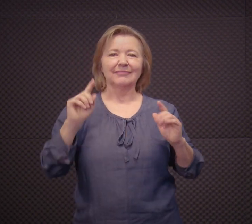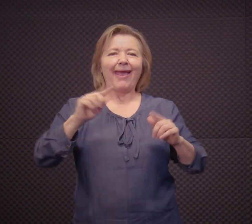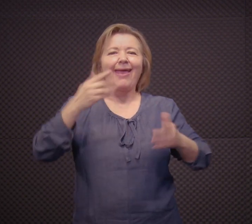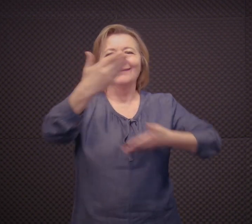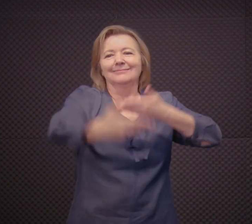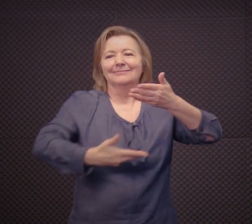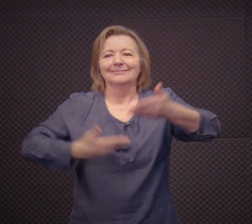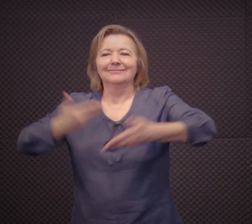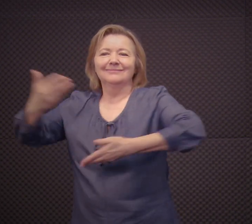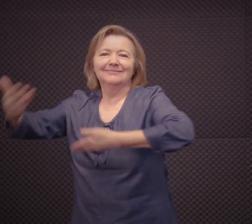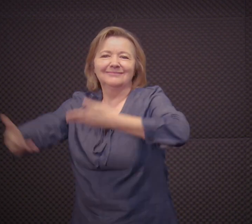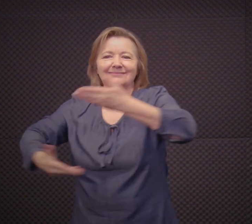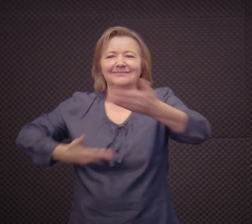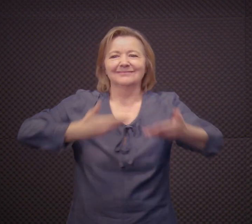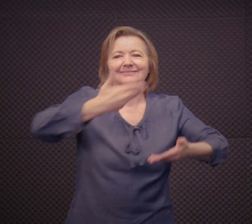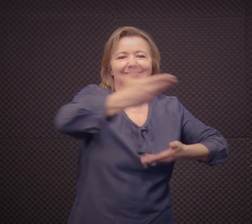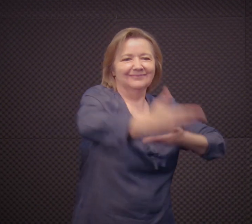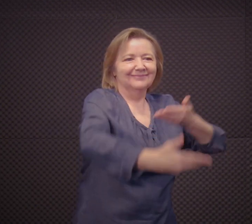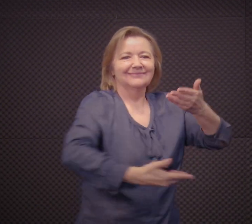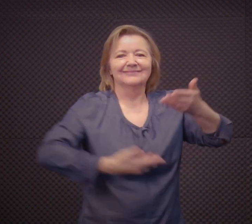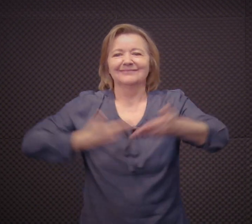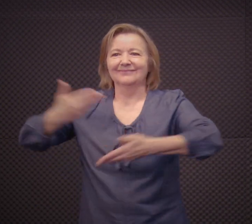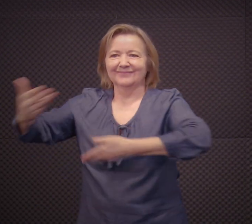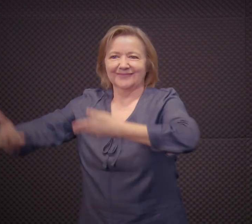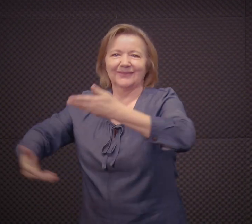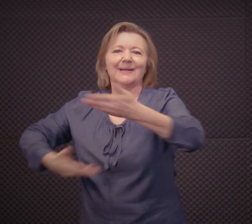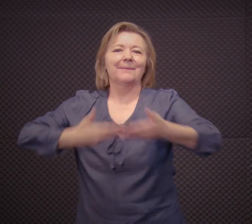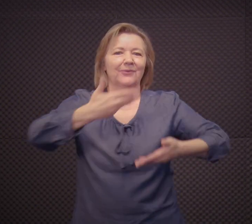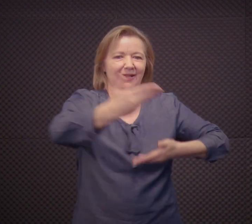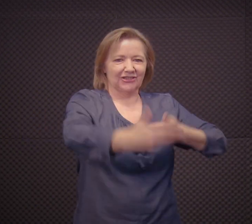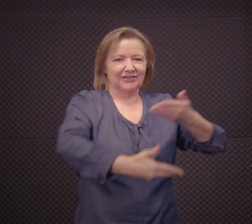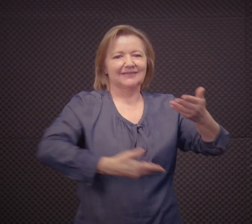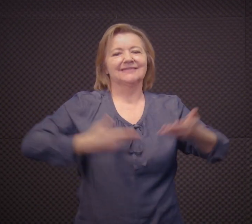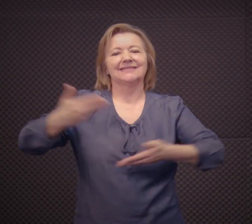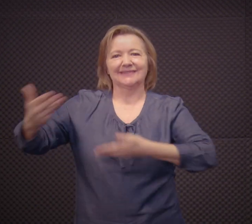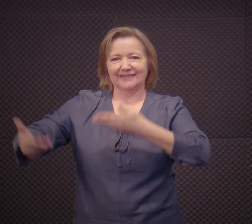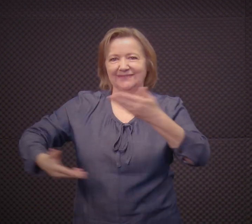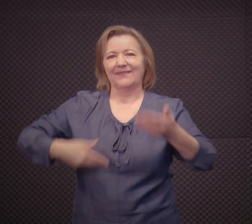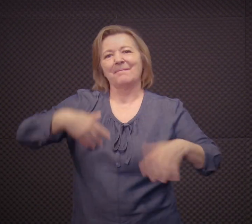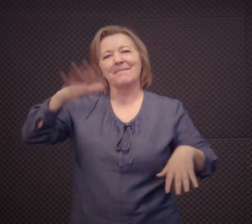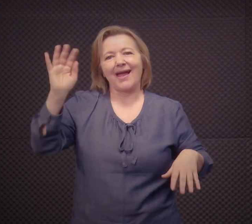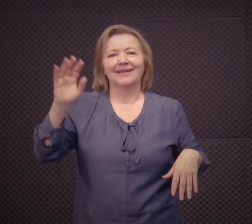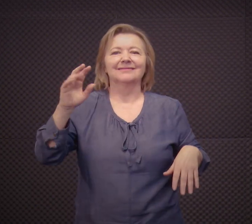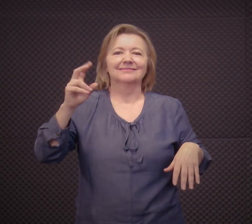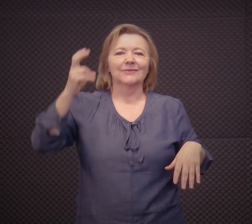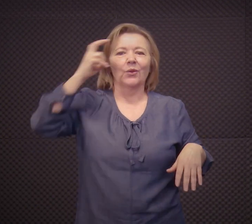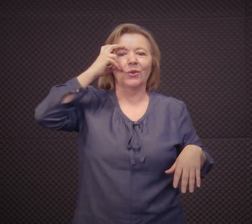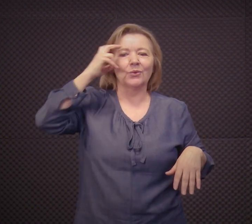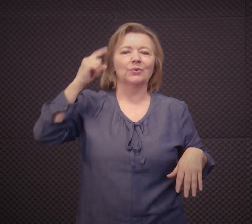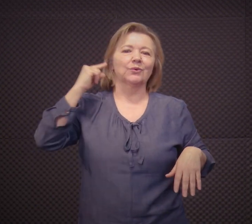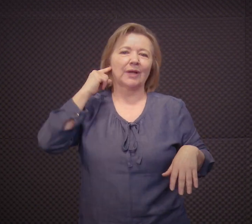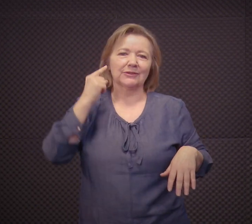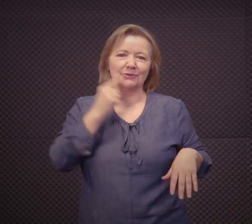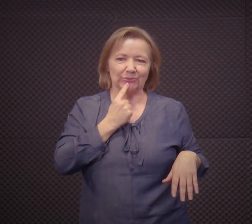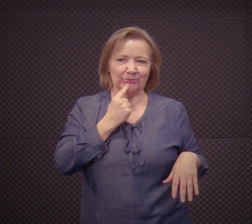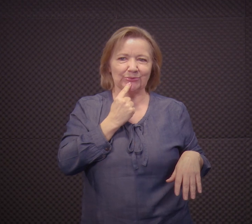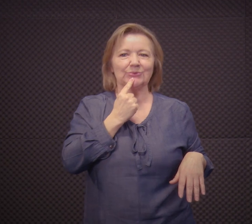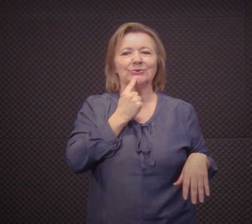Aí, agora, na quarta unidade, né? Vai ser uma aprendizagem colaborativa, né? Sobre a